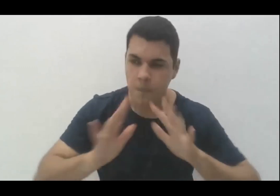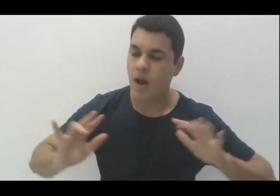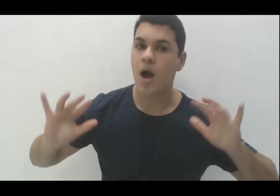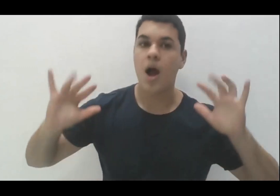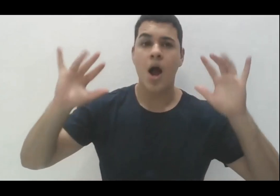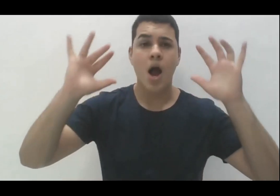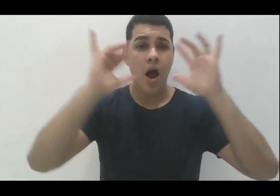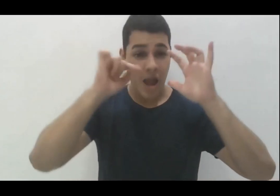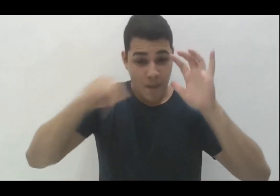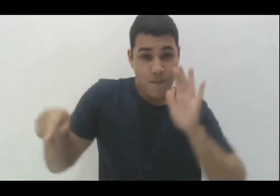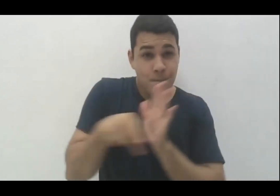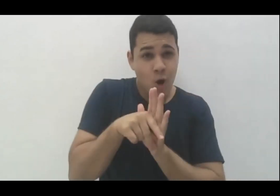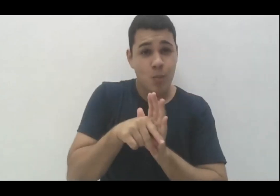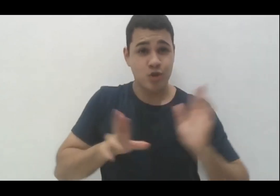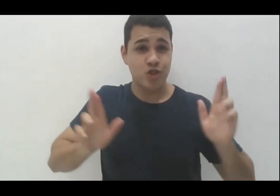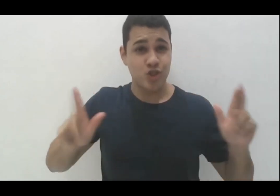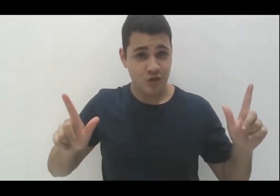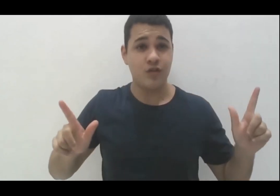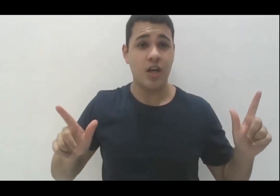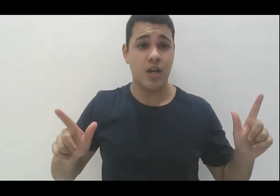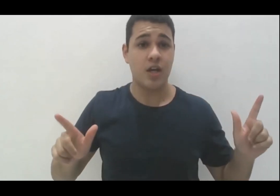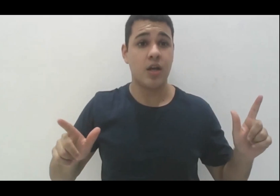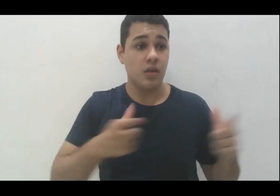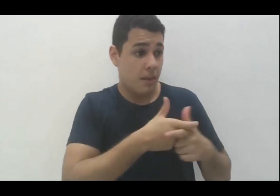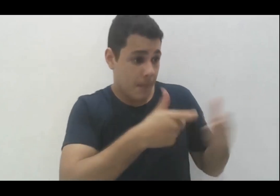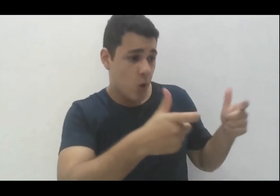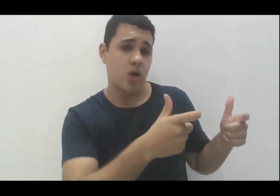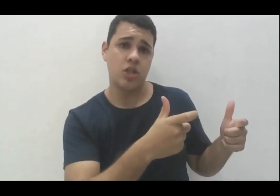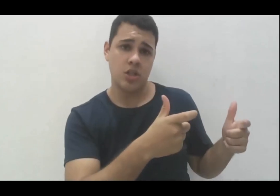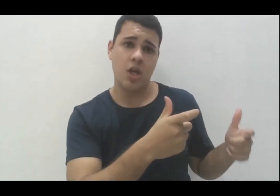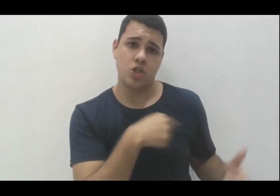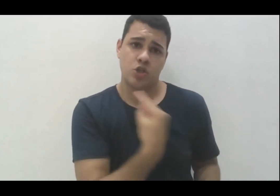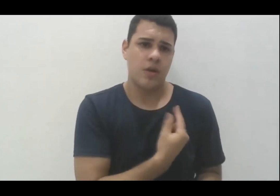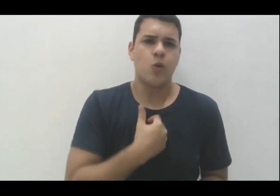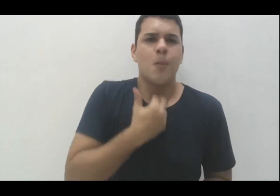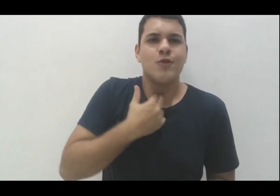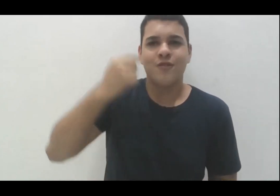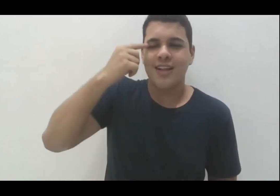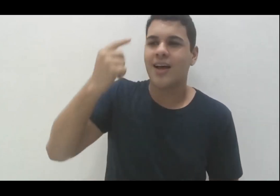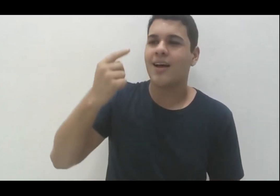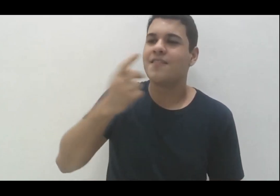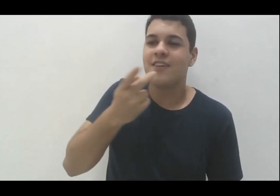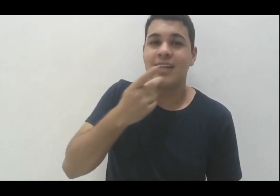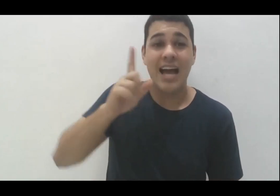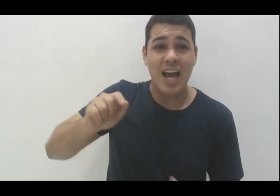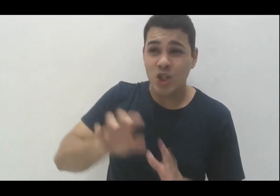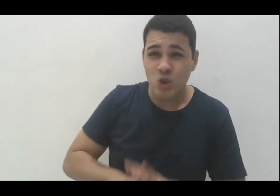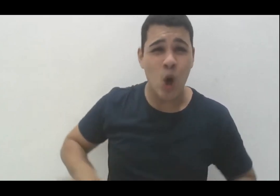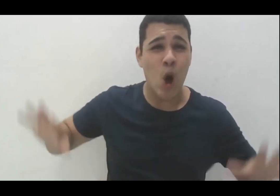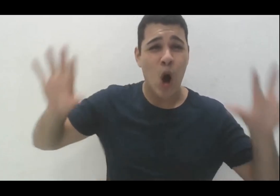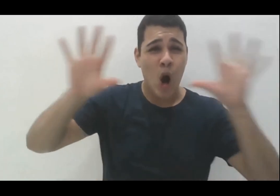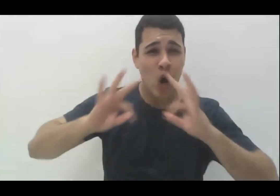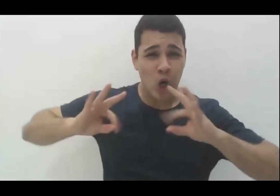específica, diria que diferente da maioria de nós, e aí eu não posso generalizar, porque no campo da TEA, dos